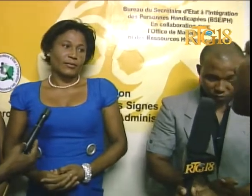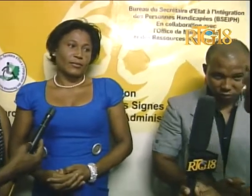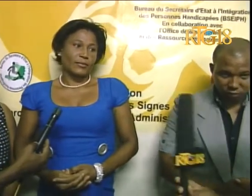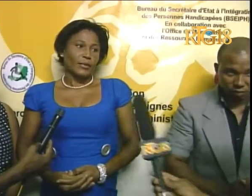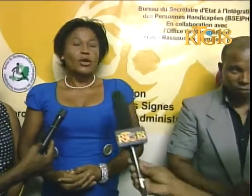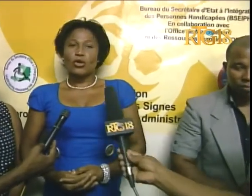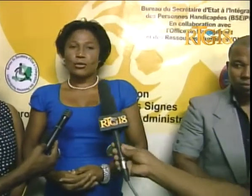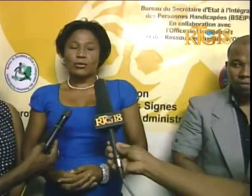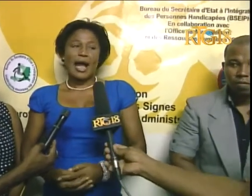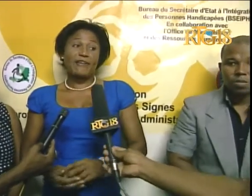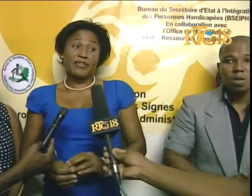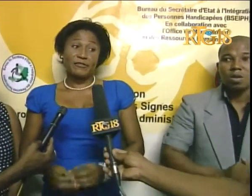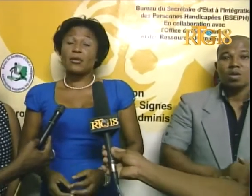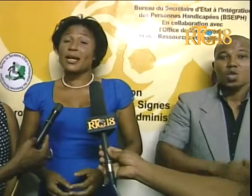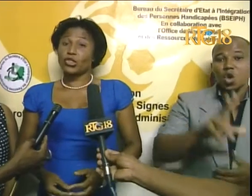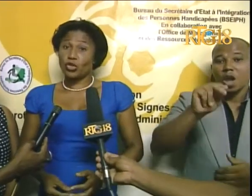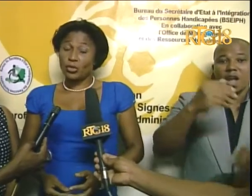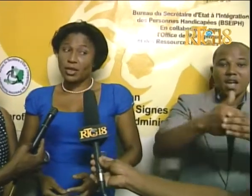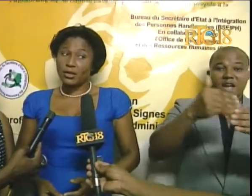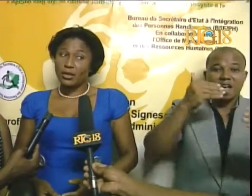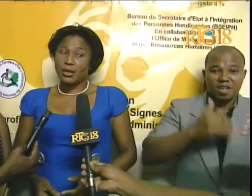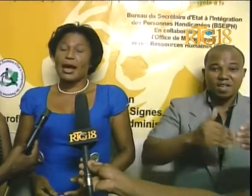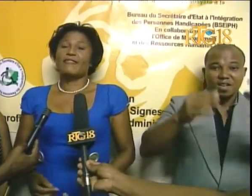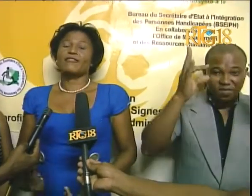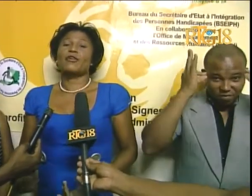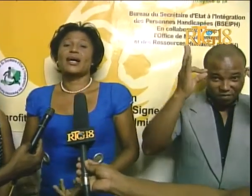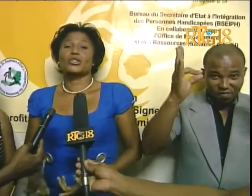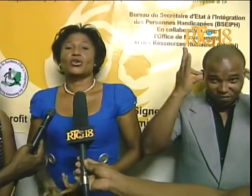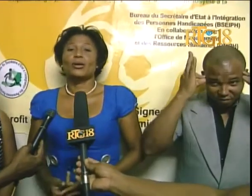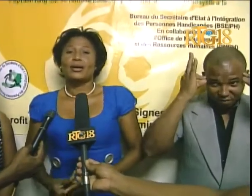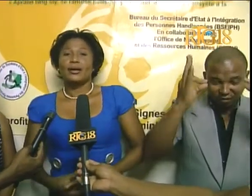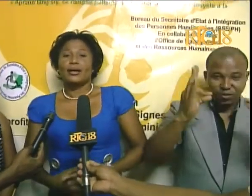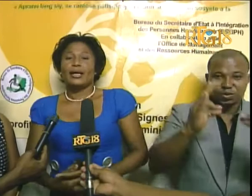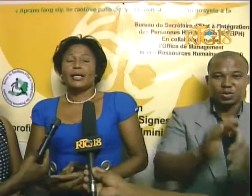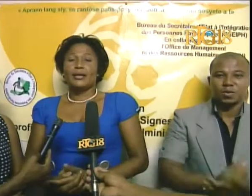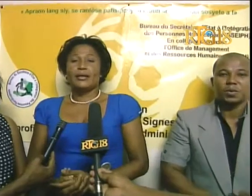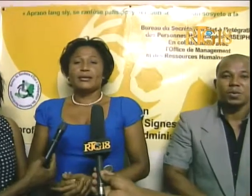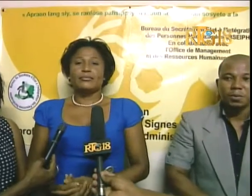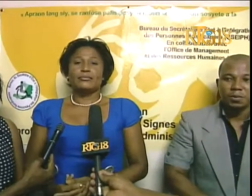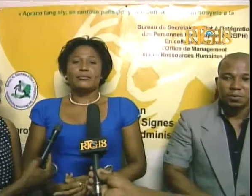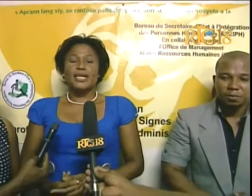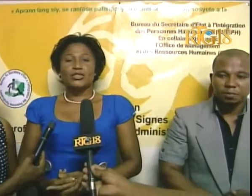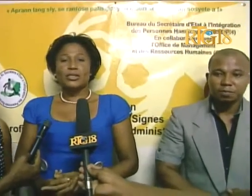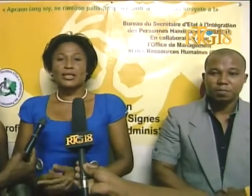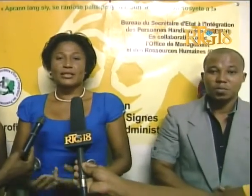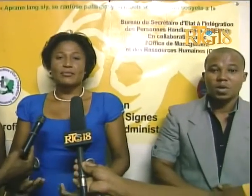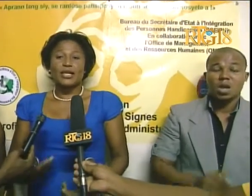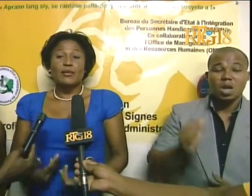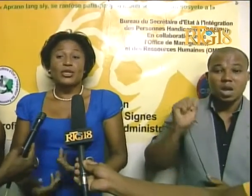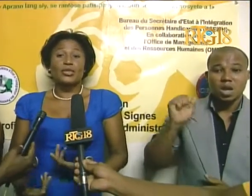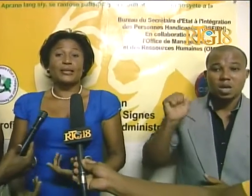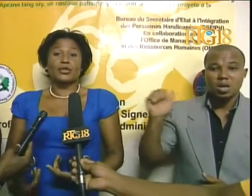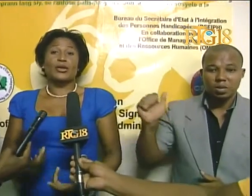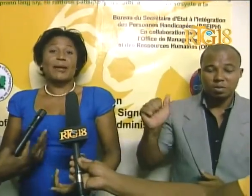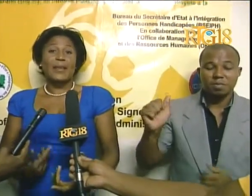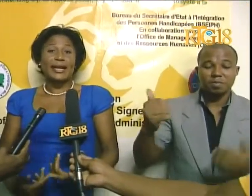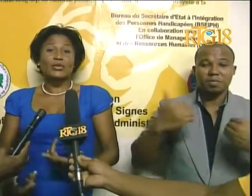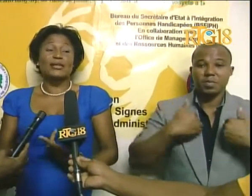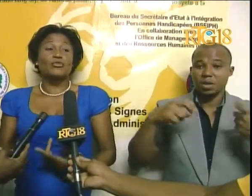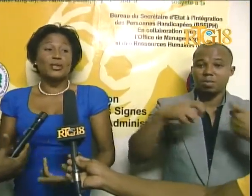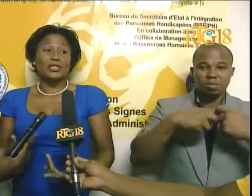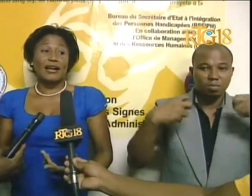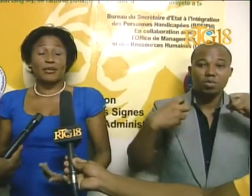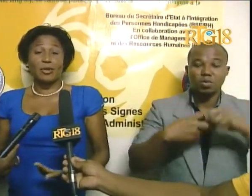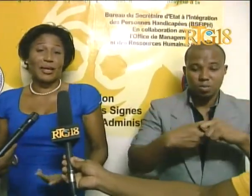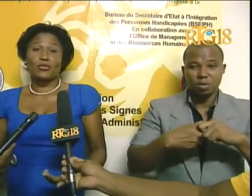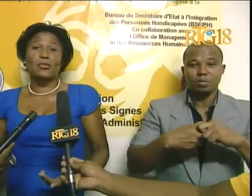bebe, an jeneval. Don, avan formasyon, avan formasyon, e, nde just senti, ga ambiguité, paske yon pa lè,